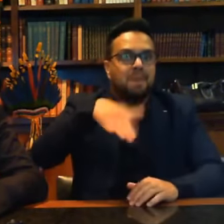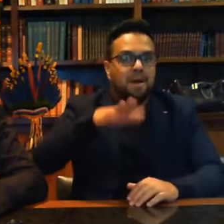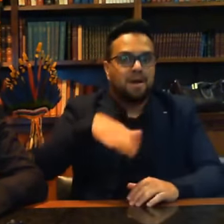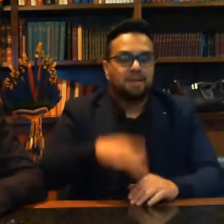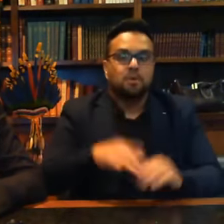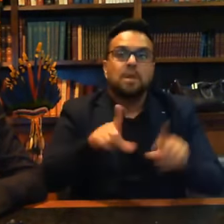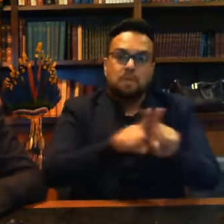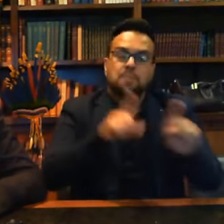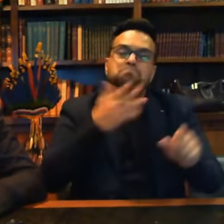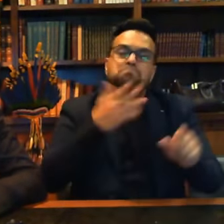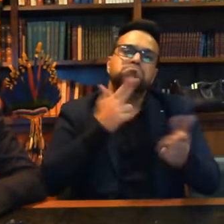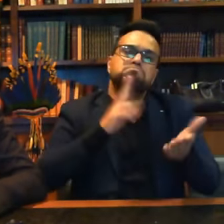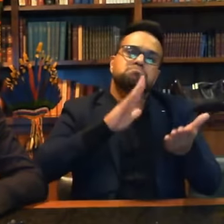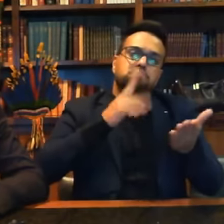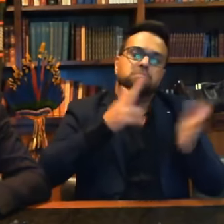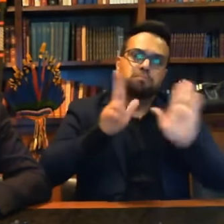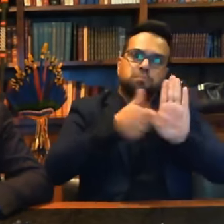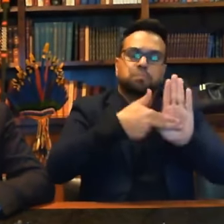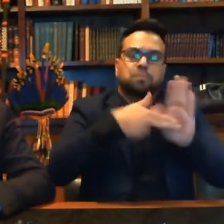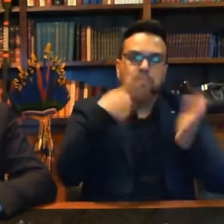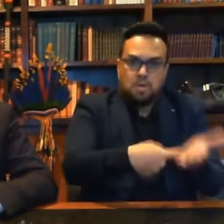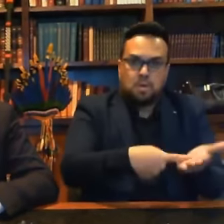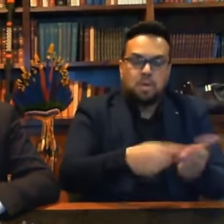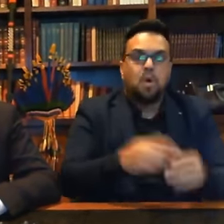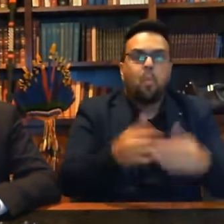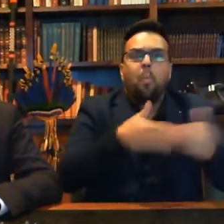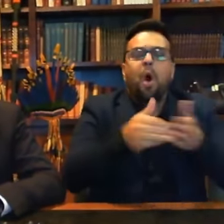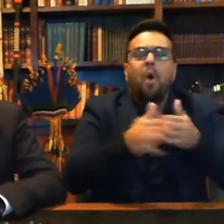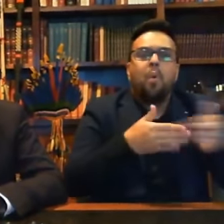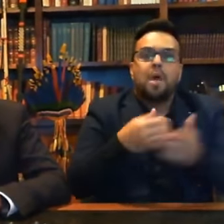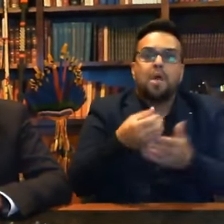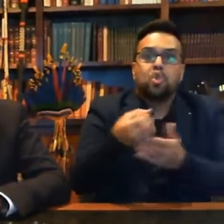compromissado, qualquer nova concessão,